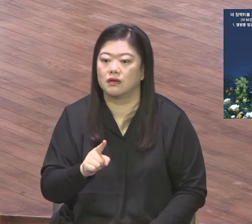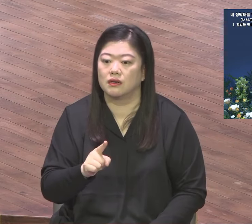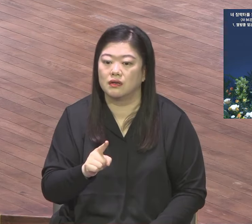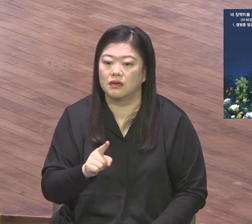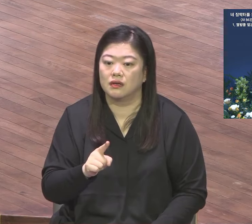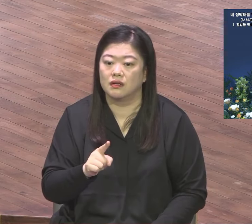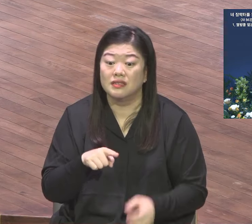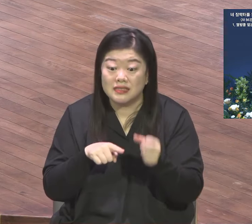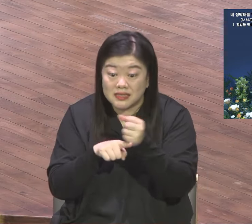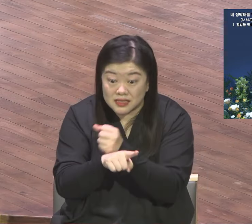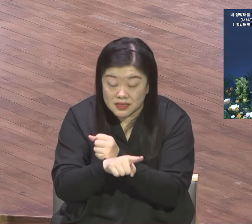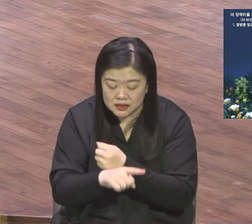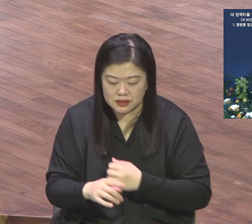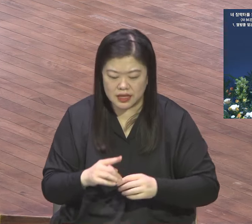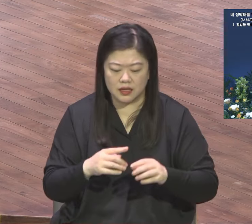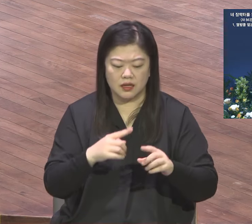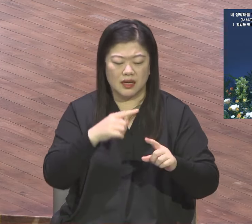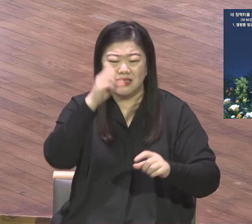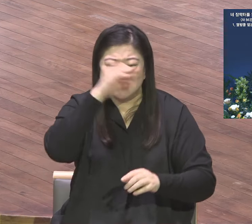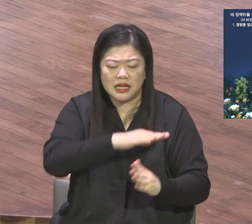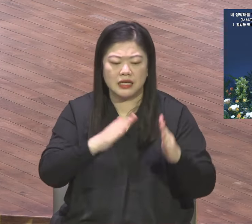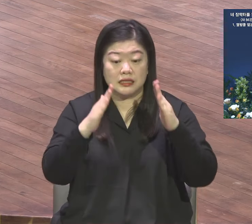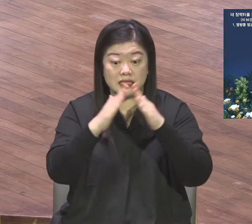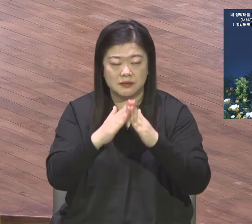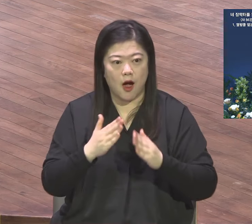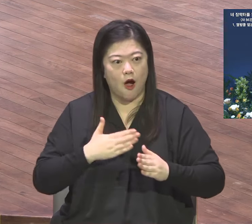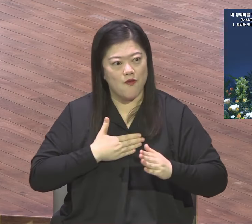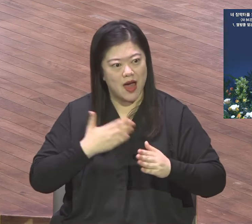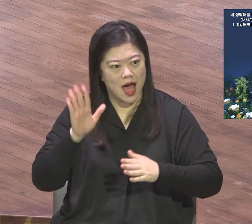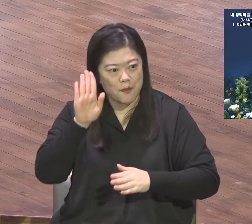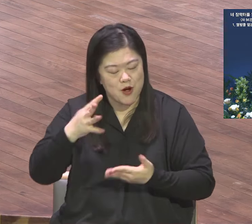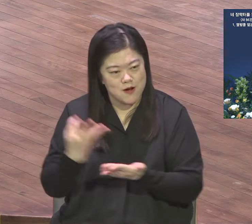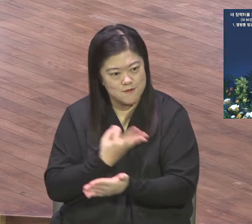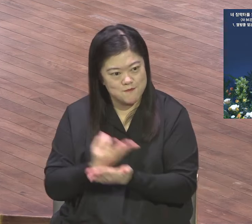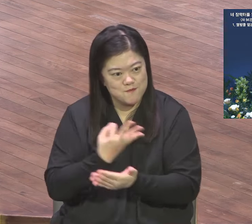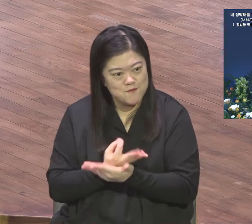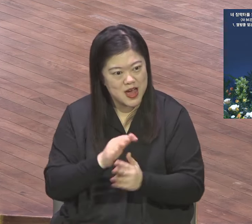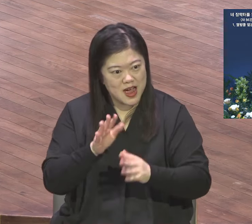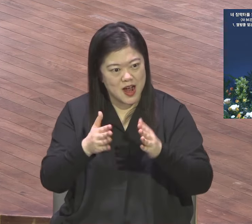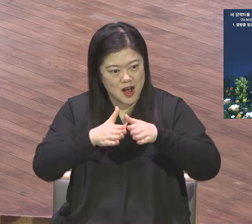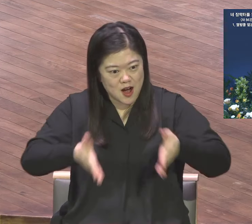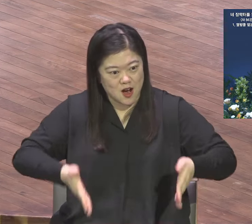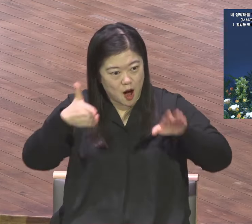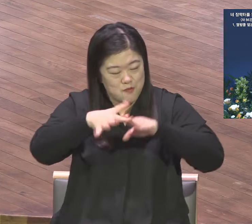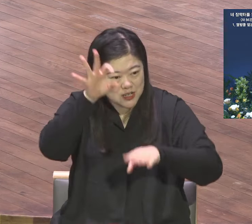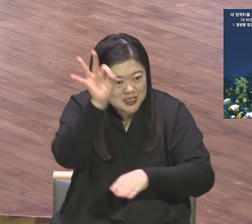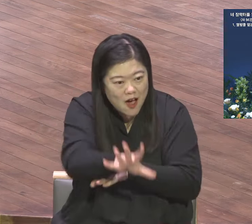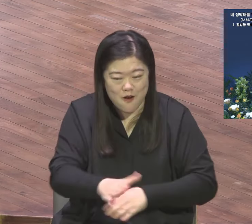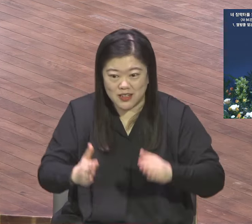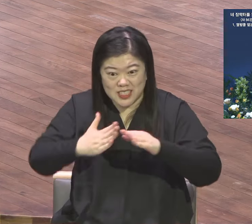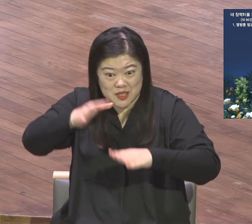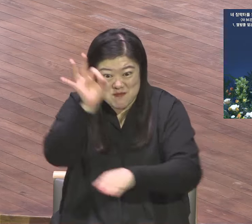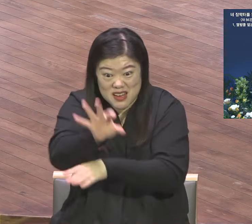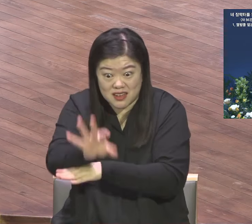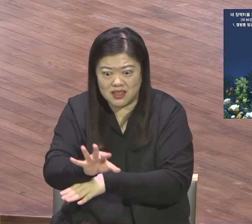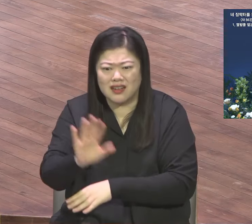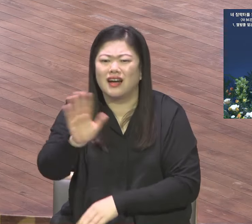확장을 의미합니다. 단순히 건물 개념의 확장을 말하는 것이 아니에요. 사역 확장을 의미하는 것입니다. 우리